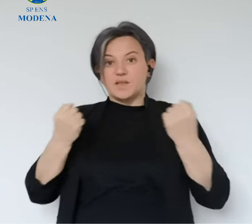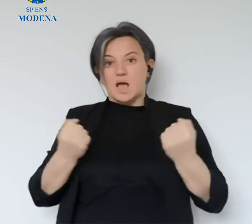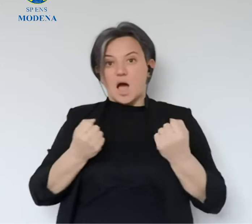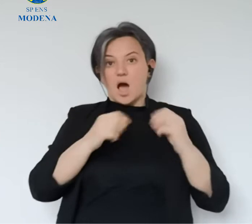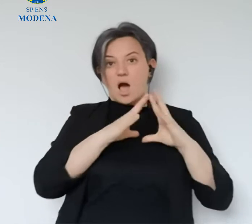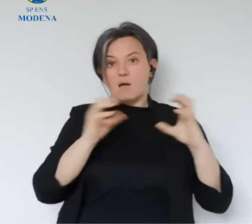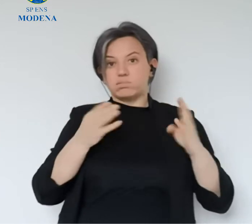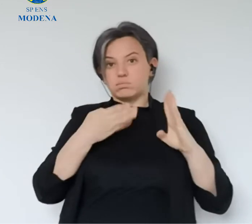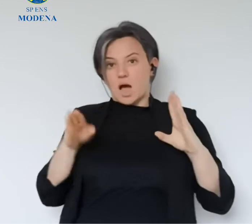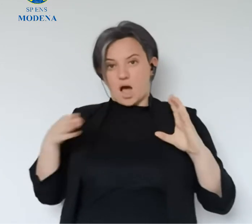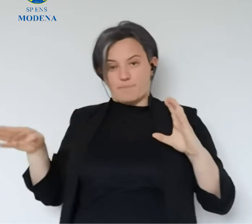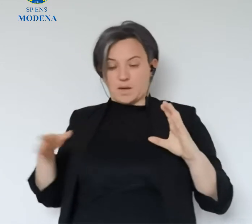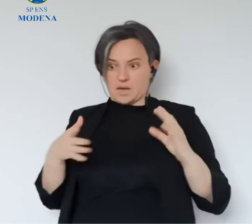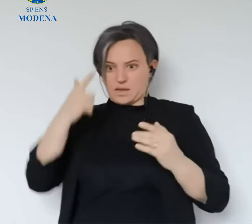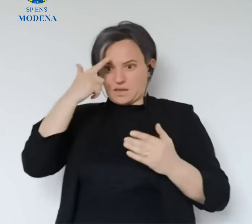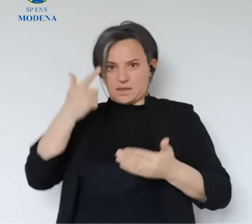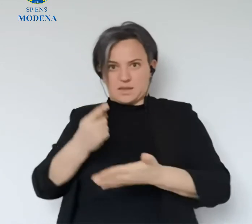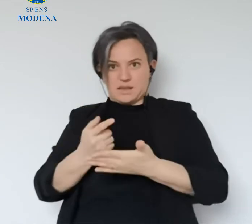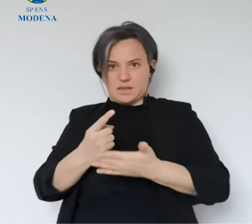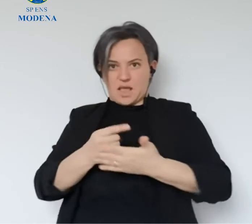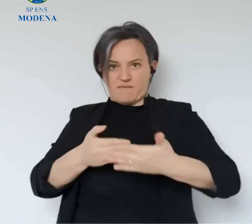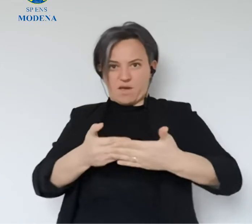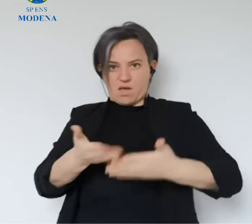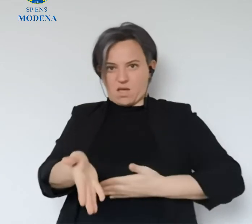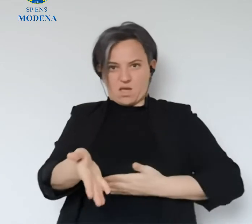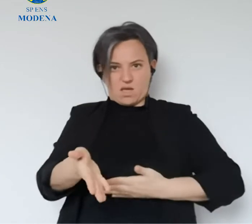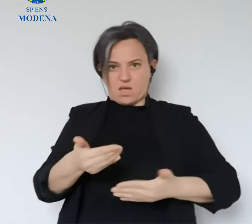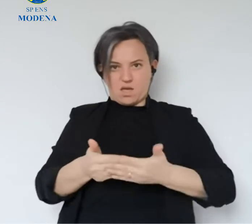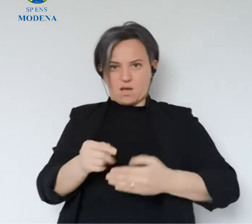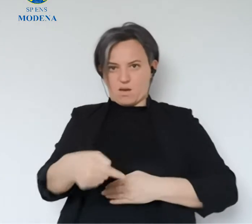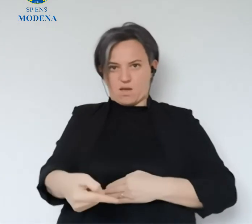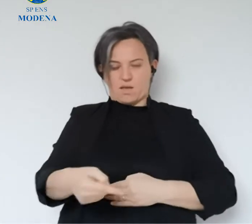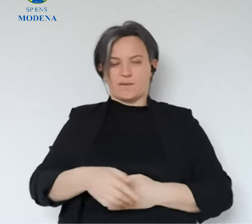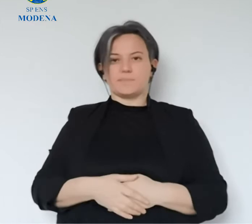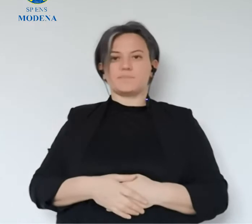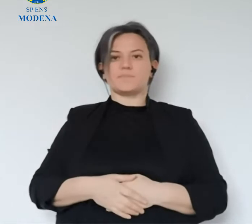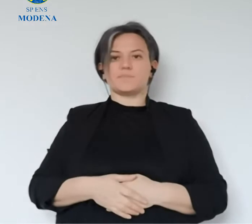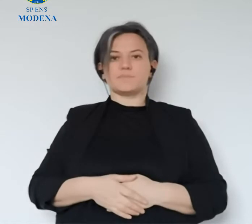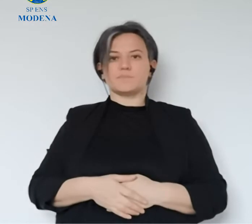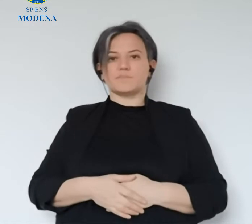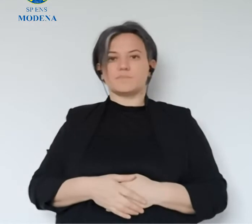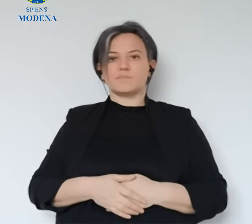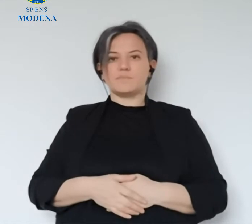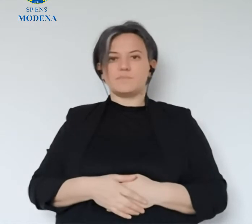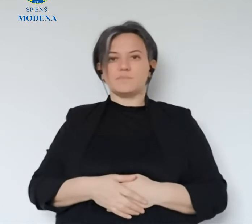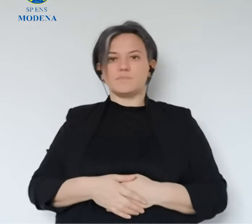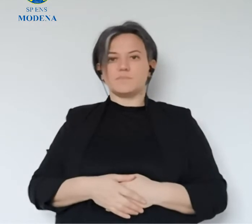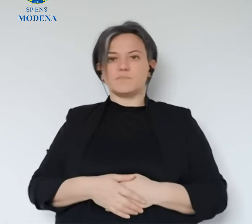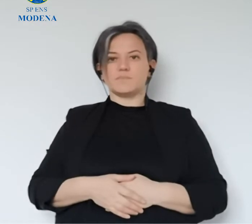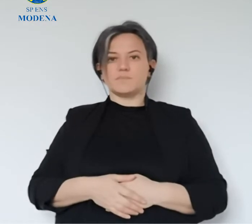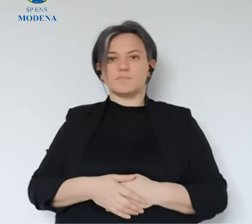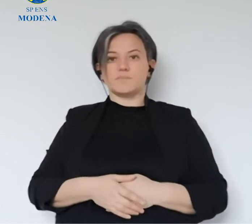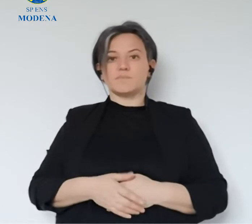laddove arriveremo a riaprire il tema delle attività economiche, che sapete insomma si sta avvicinando un